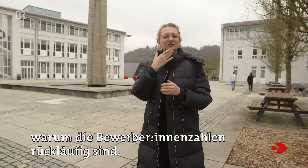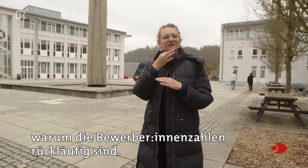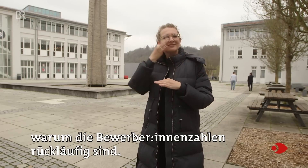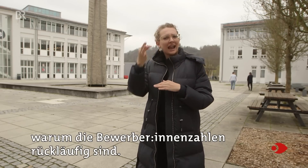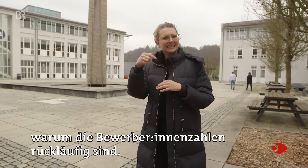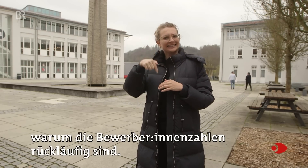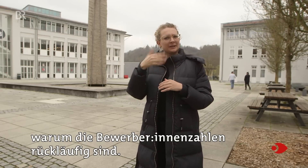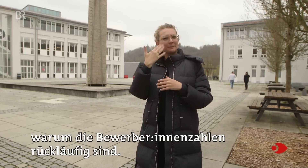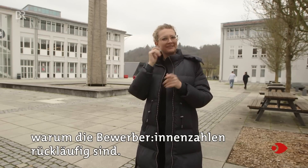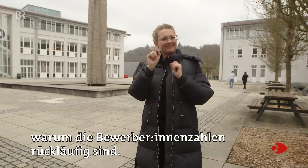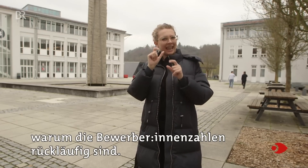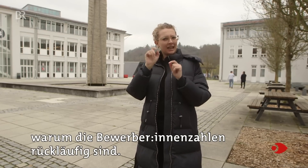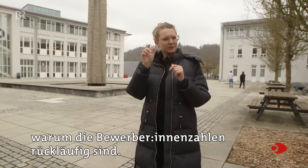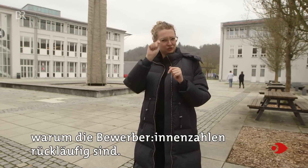die BewerberInnenzahlen rückläufig sind.